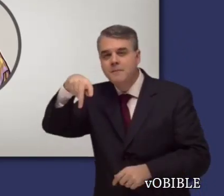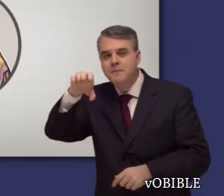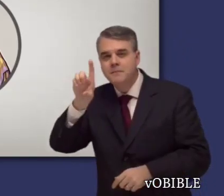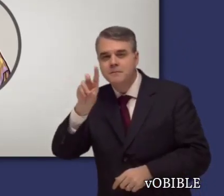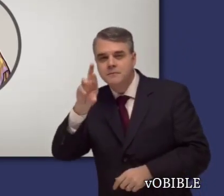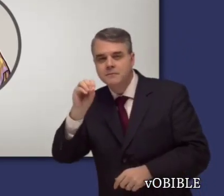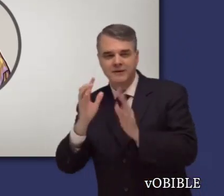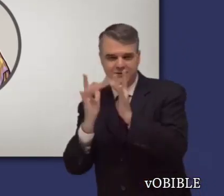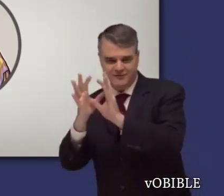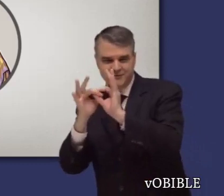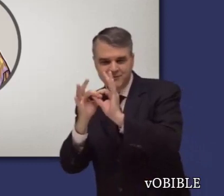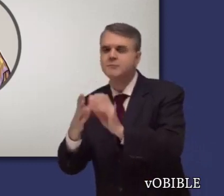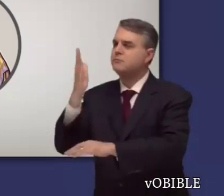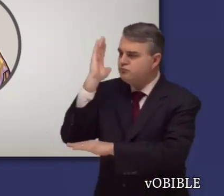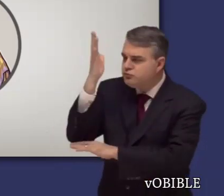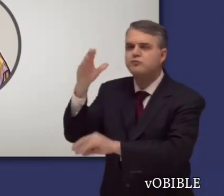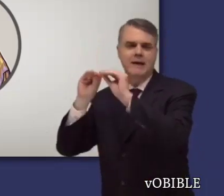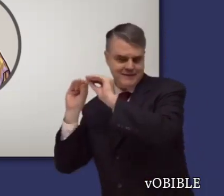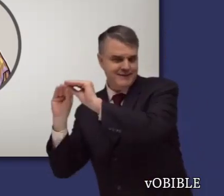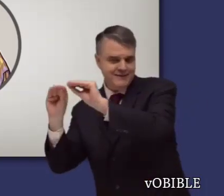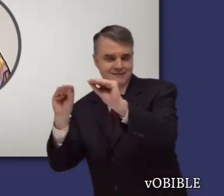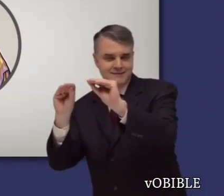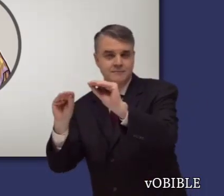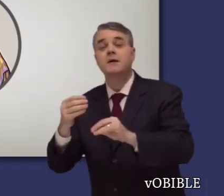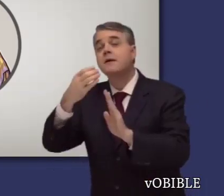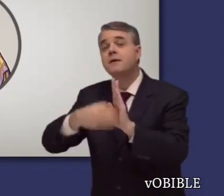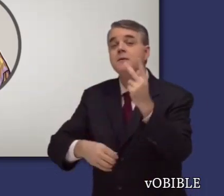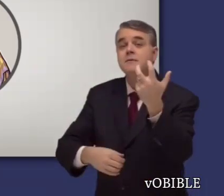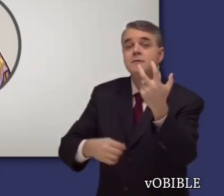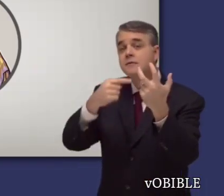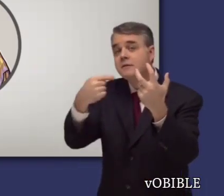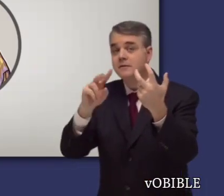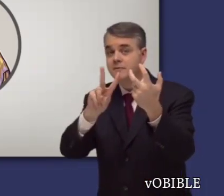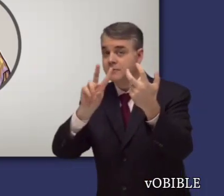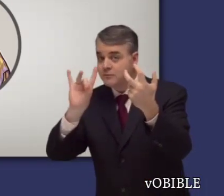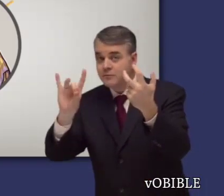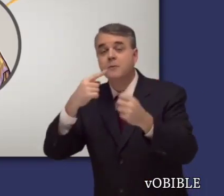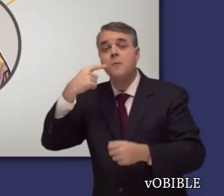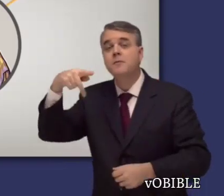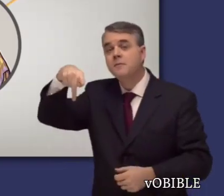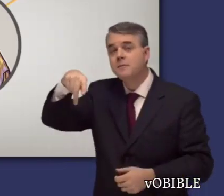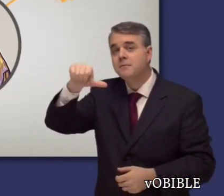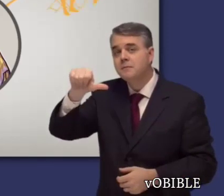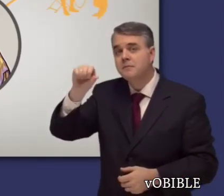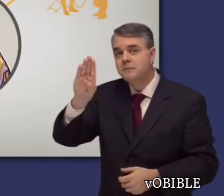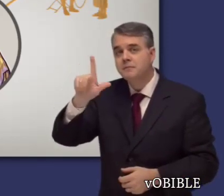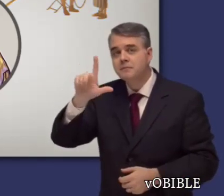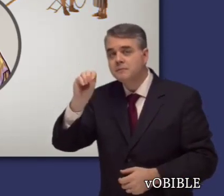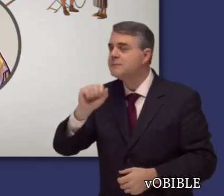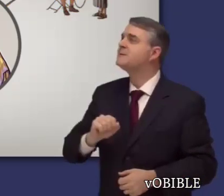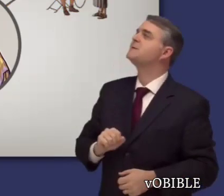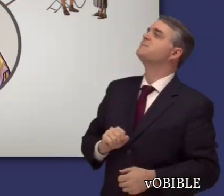Los capítulos 1 a 12 se centran en la obra del apóstol Pedro y los capítulos 13 a 28